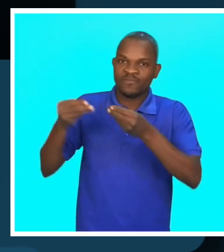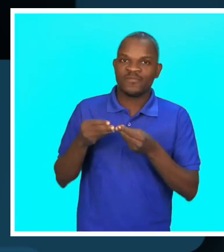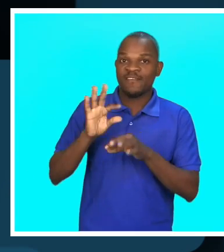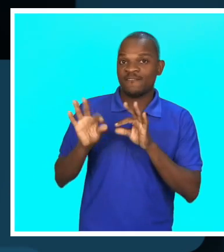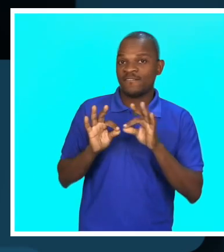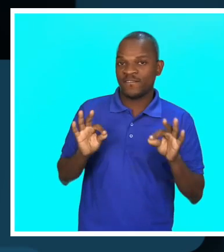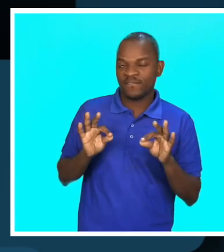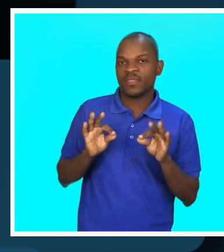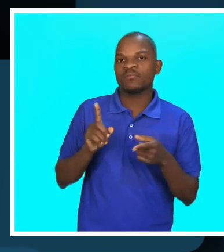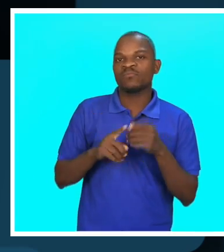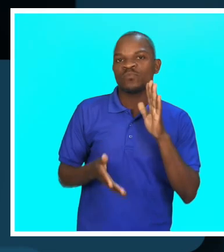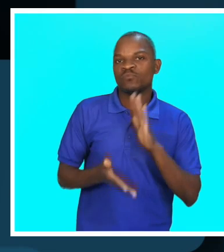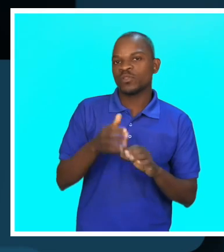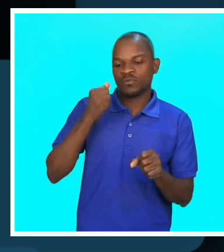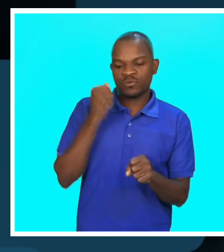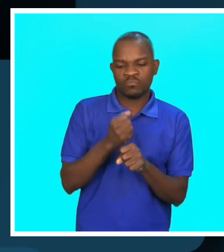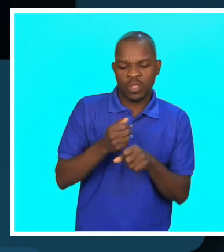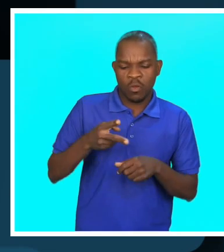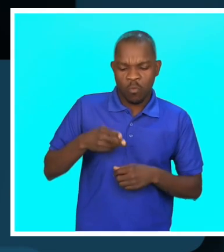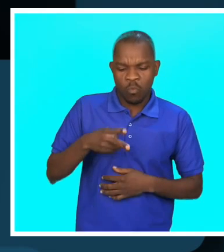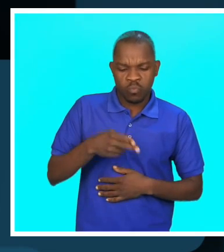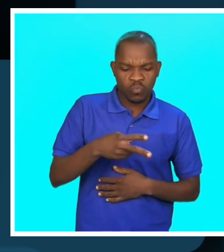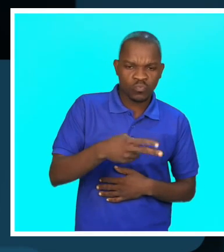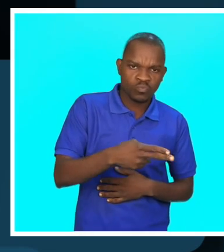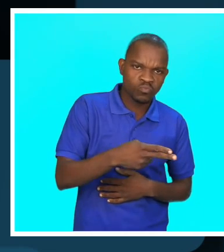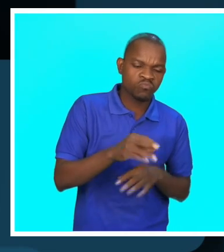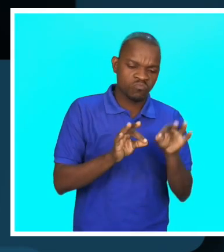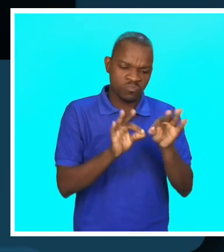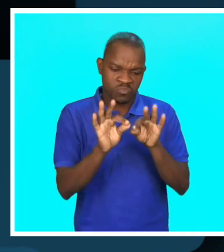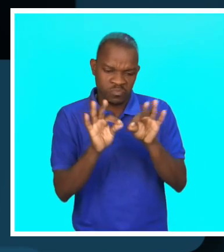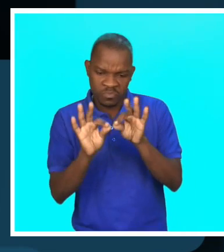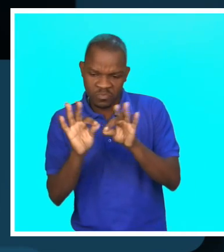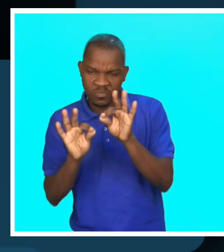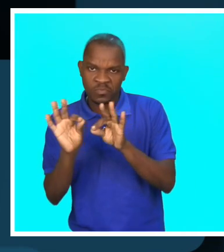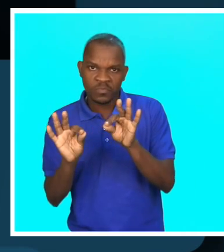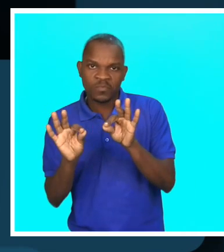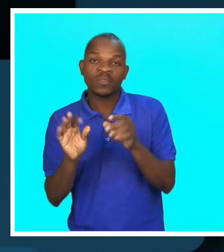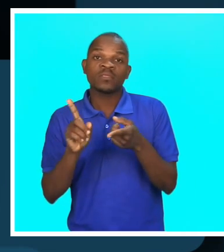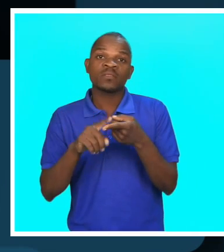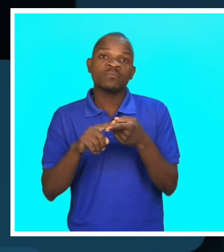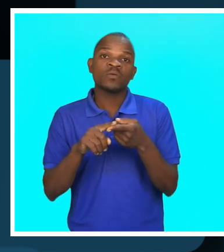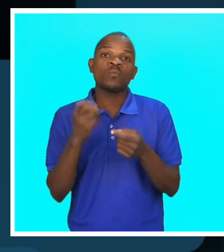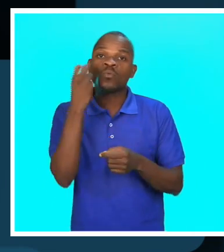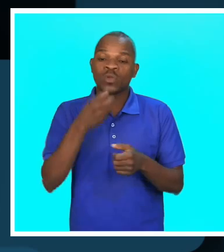oferecer. Começa a trabalhar com tesoura, arranjar bem, bem aqueles trapinhos.